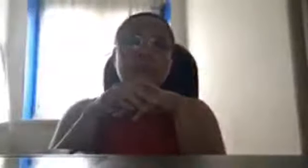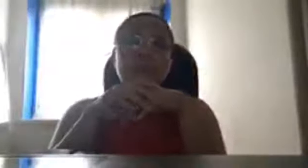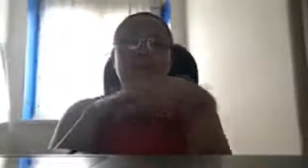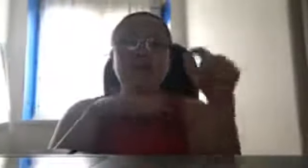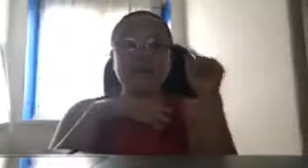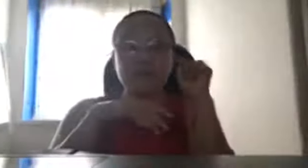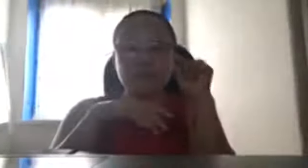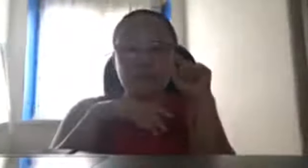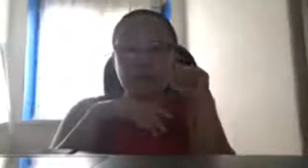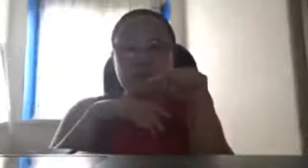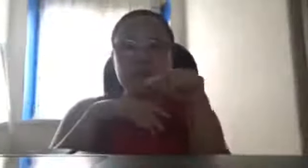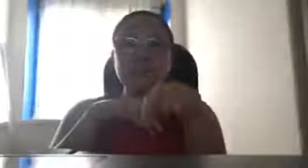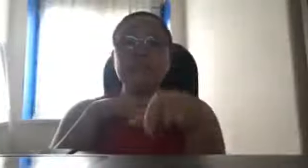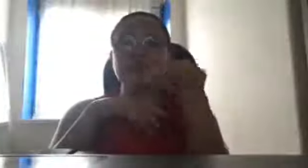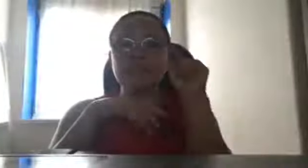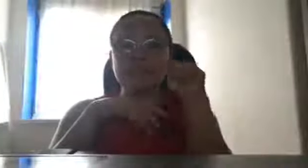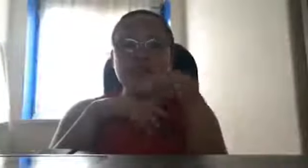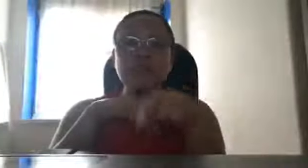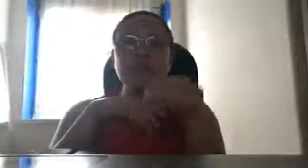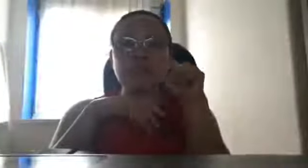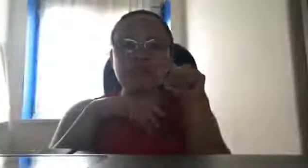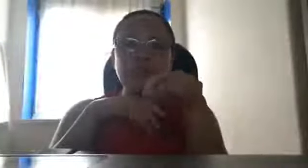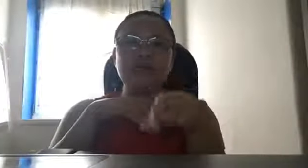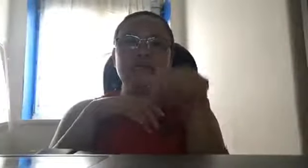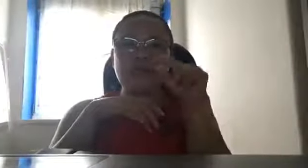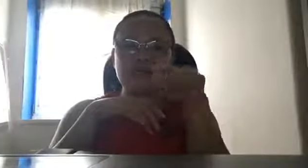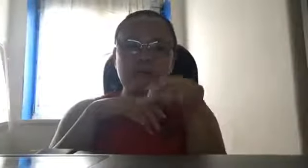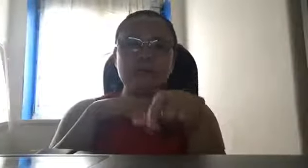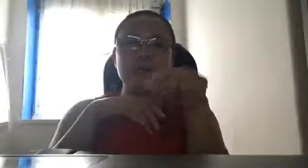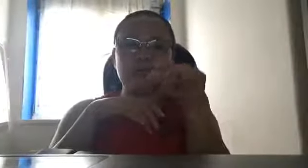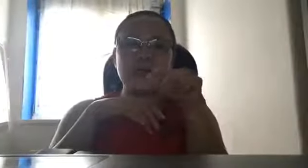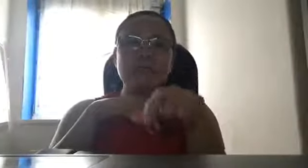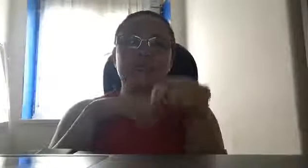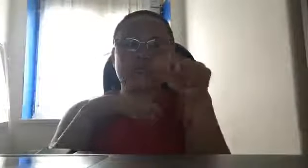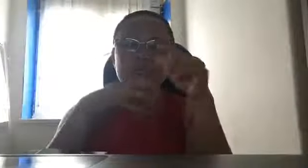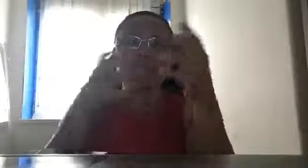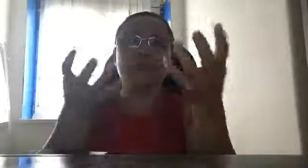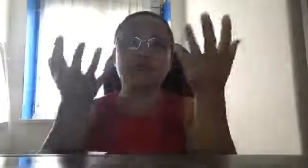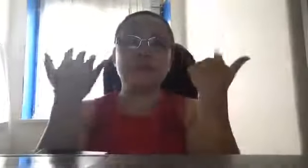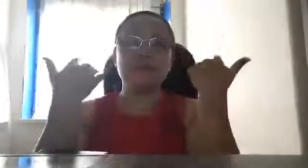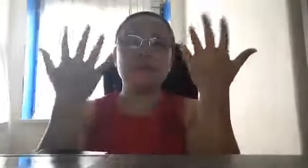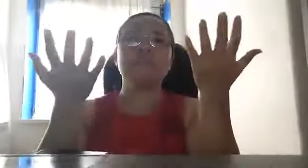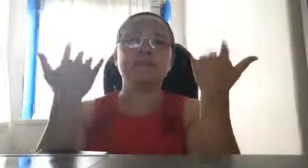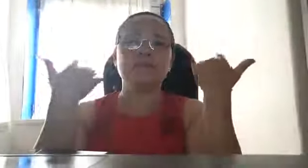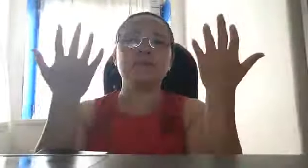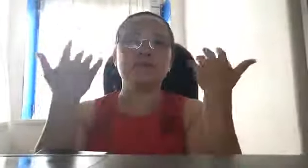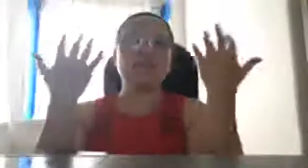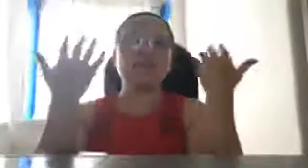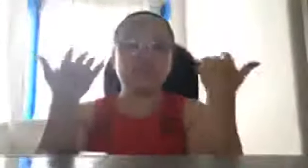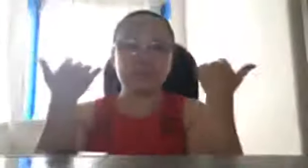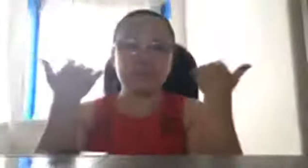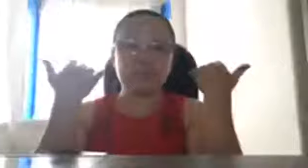para itong mga politiko na niluluko lang tayo, paulit-ulit ang ating mga magulang niluko na nila noon.